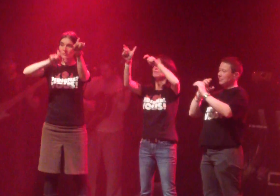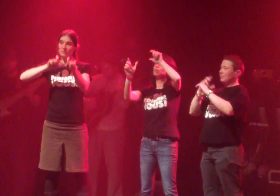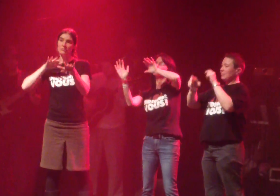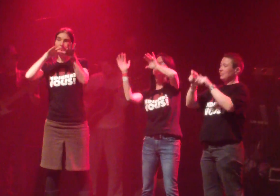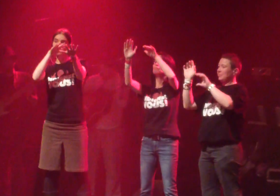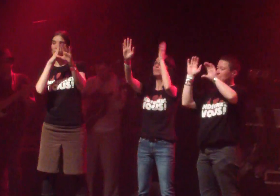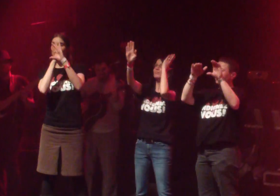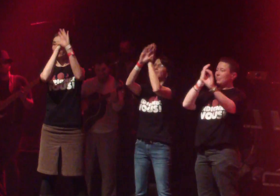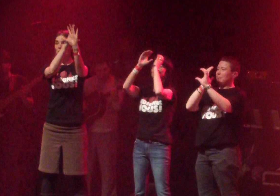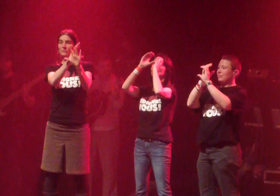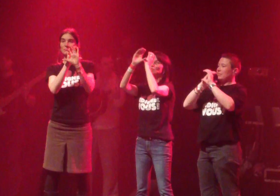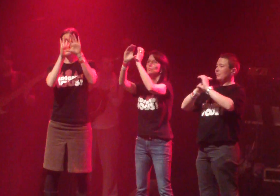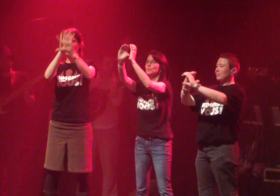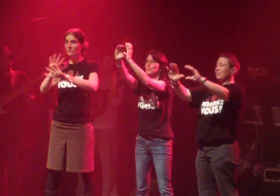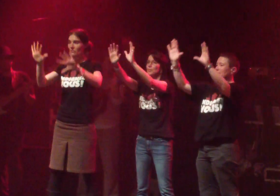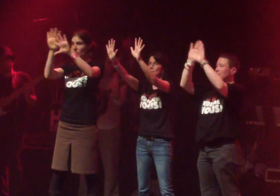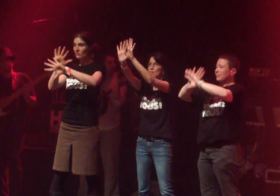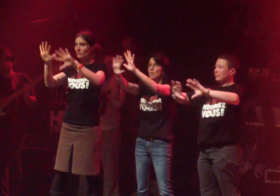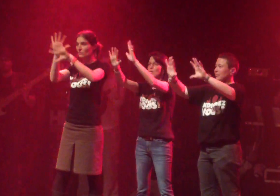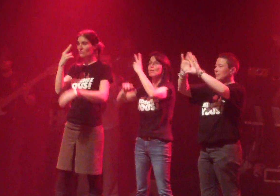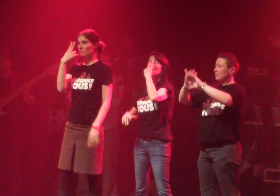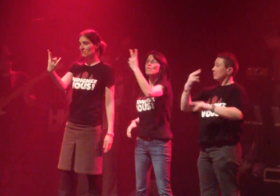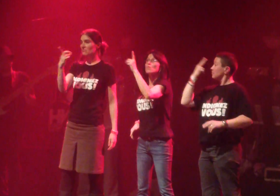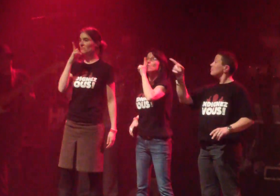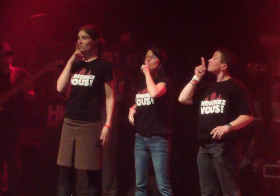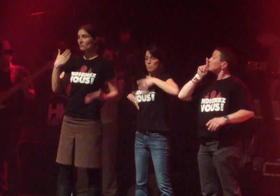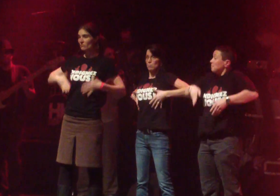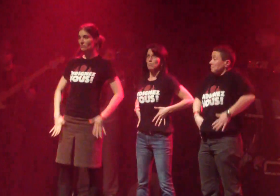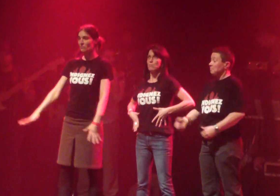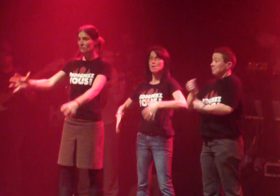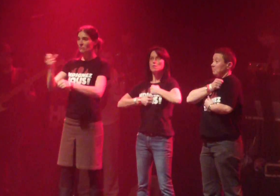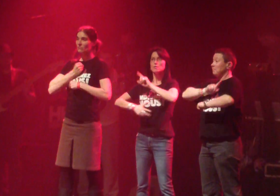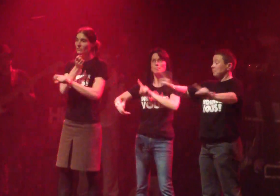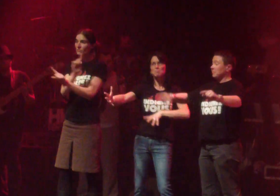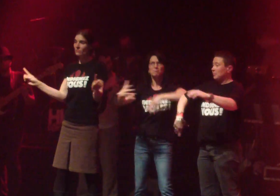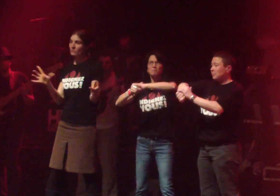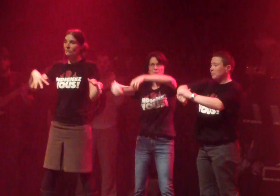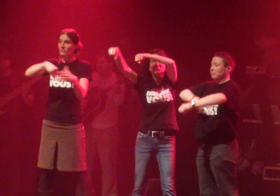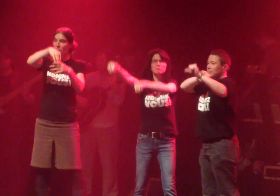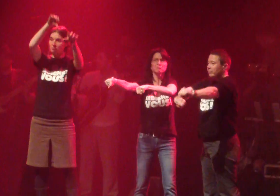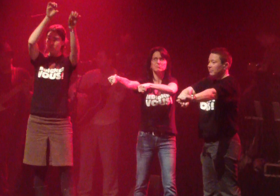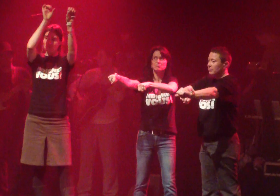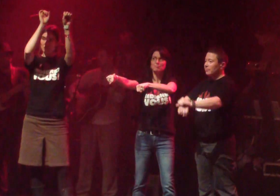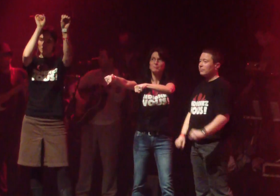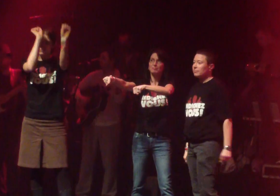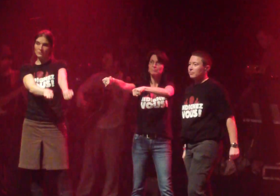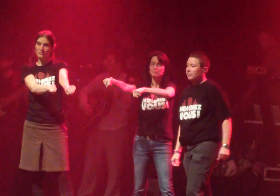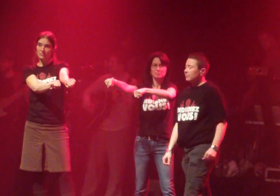silence. J'en ai vu monter dans tes trains, partir dans un brouillard immense, je ne pouvais être qu'en puisse ni témoin, je suis